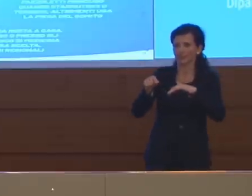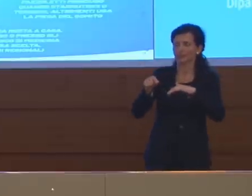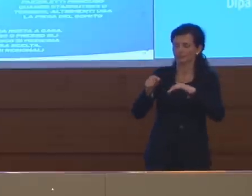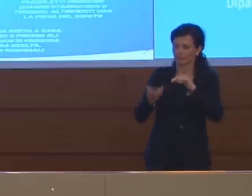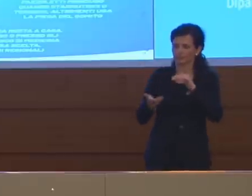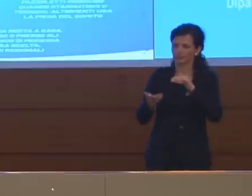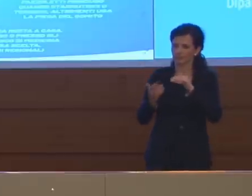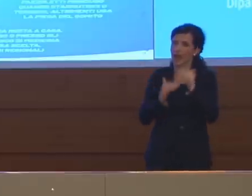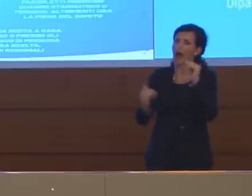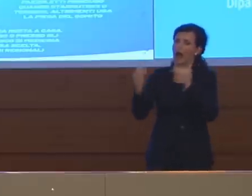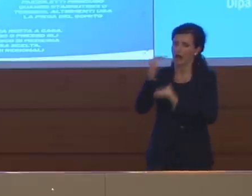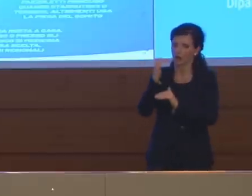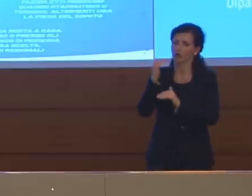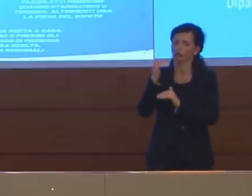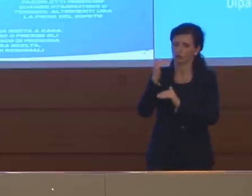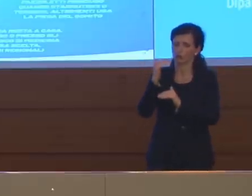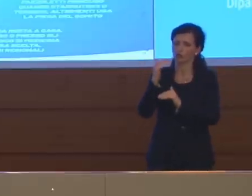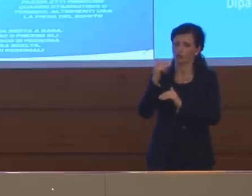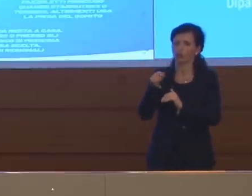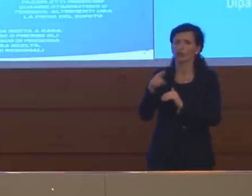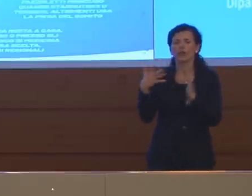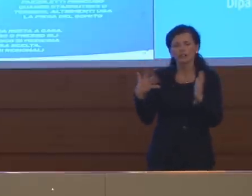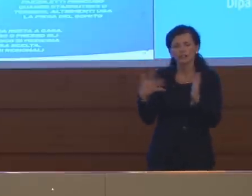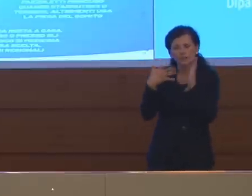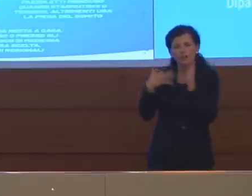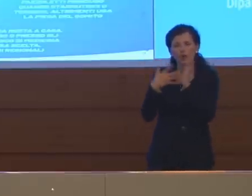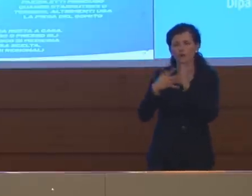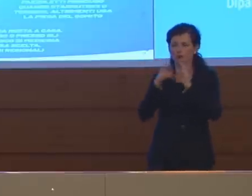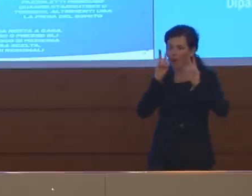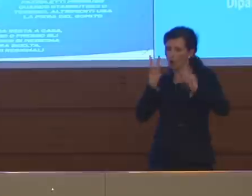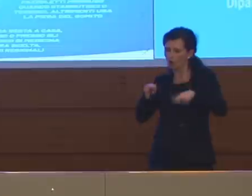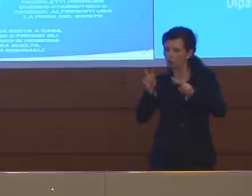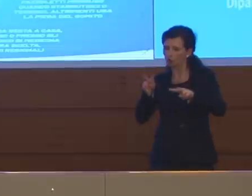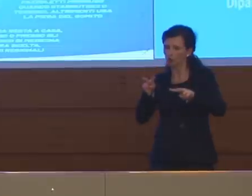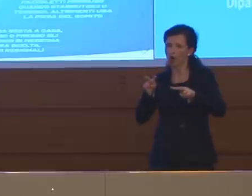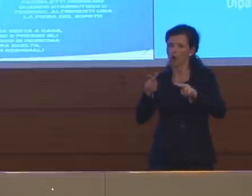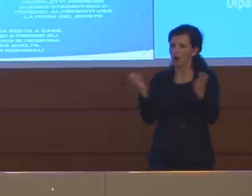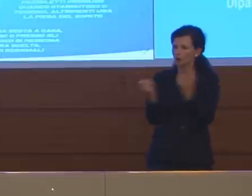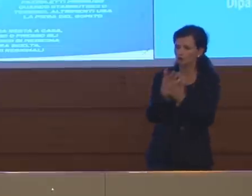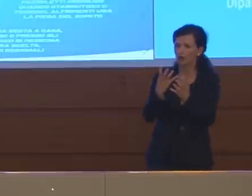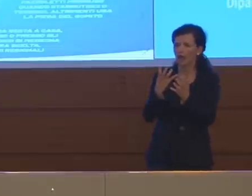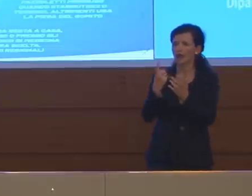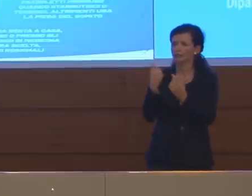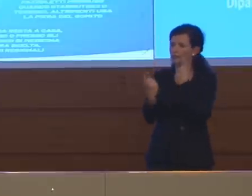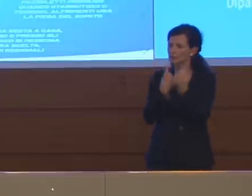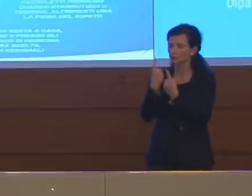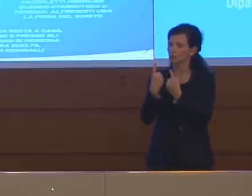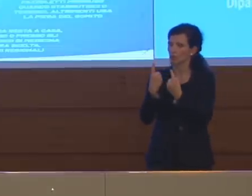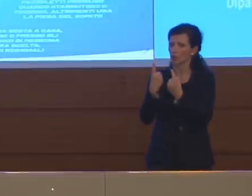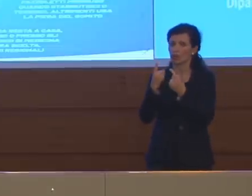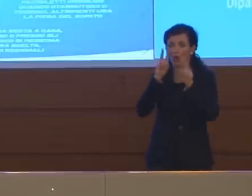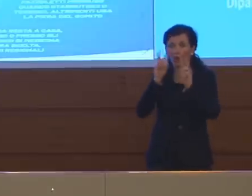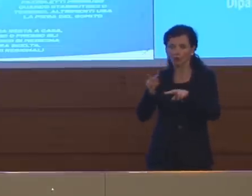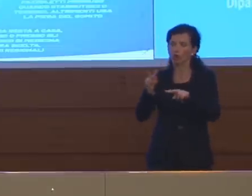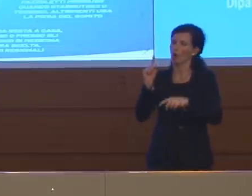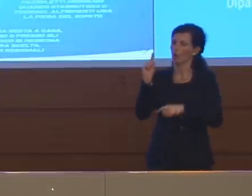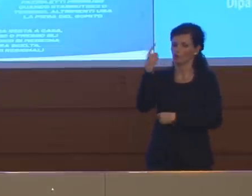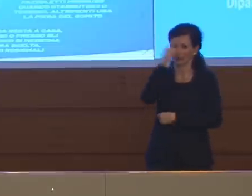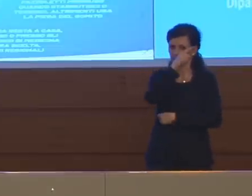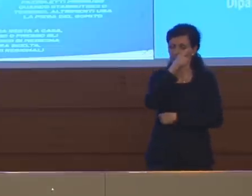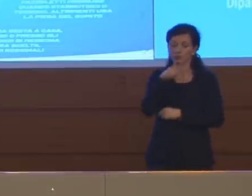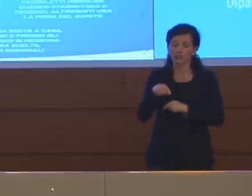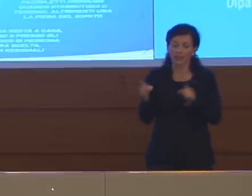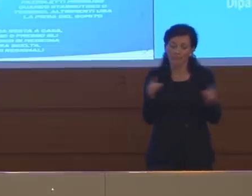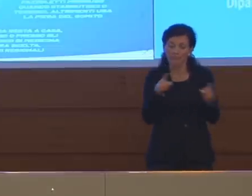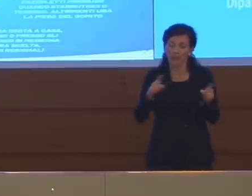e anche la difficoltà per esempio nel controllare quanto avviene. Per cui dovremmo trovare un bilanciamento e credo che la fase 2 vada